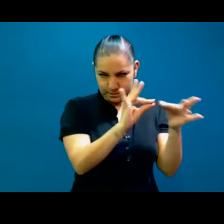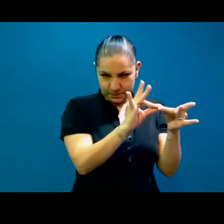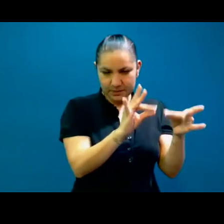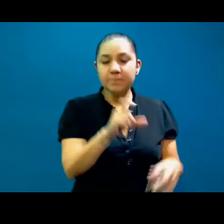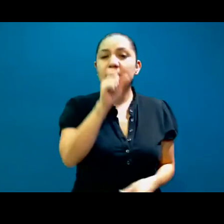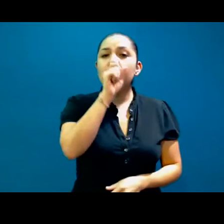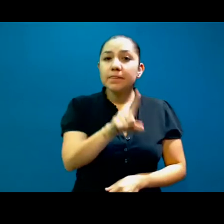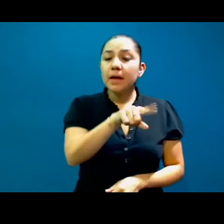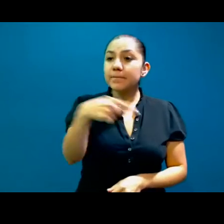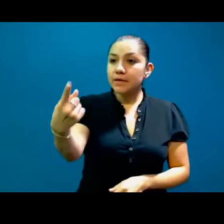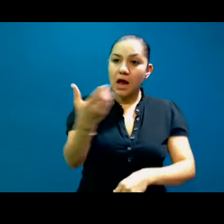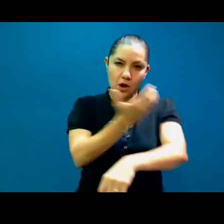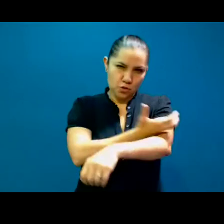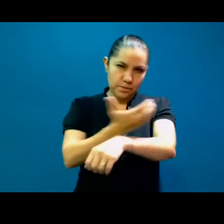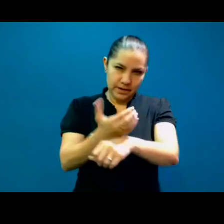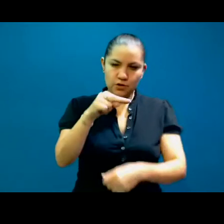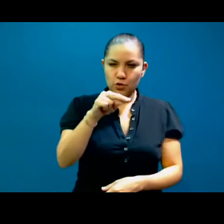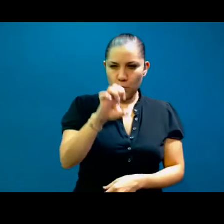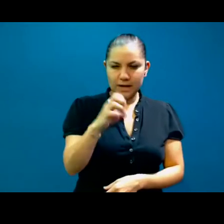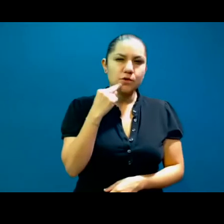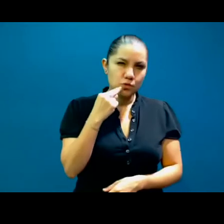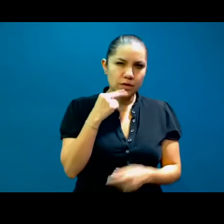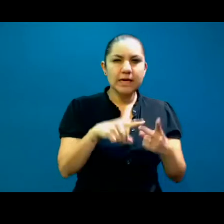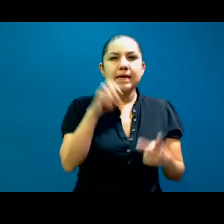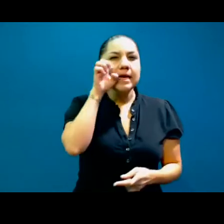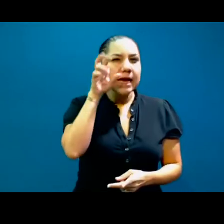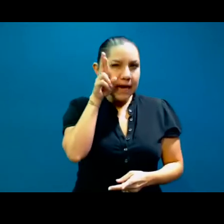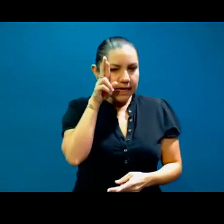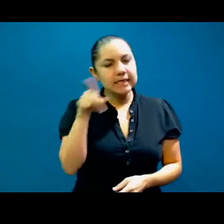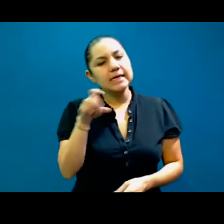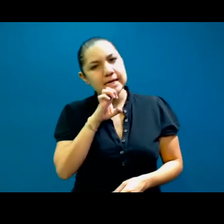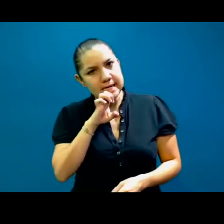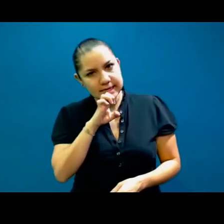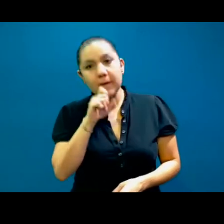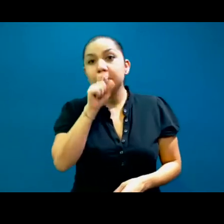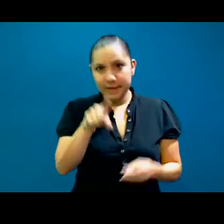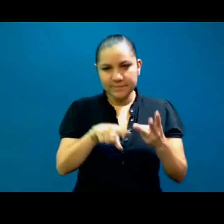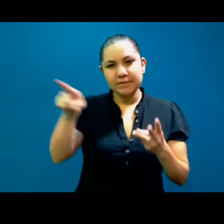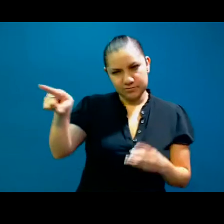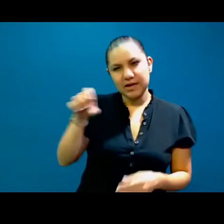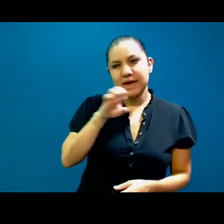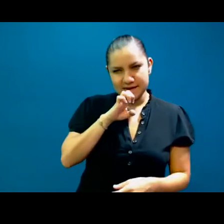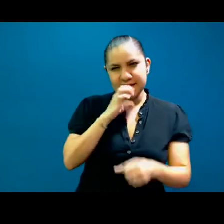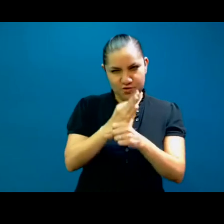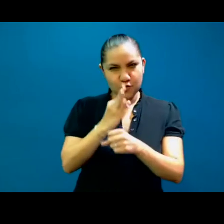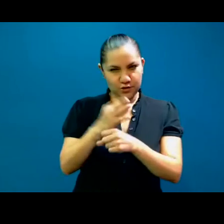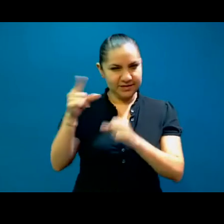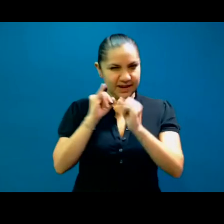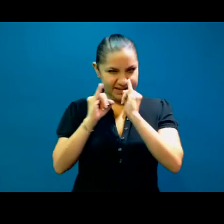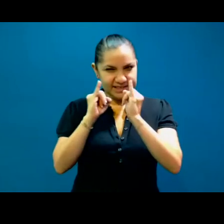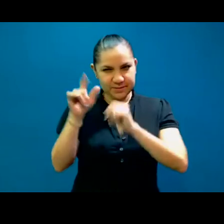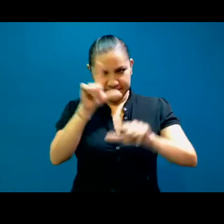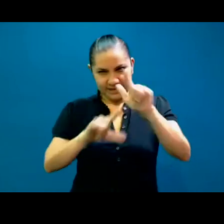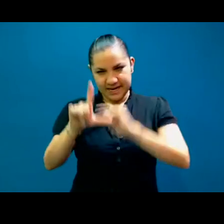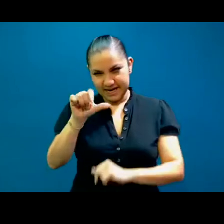nuestros colegas, Noe Romero y Erika Arellano, y también Erika Ordoñas, quien es la que está haciendo en este momento la interpretación de lengua de señas